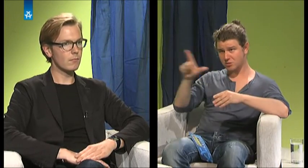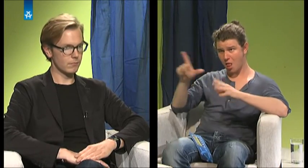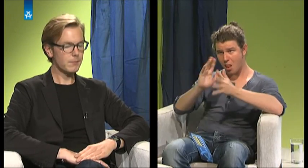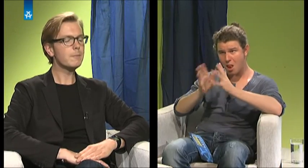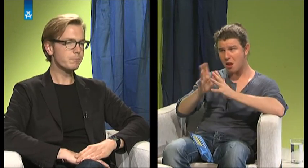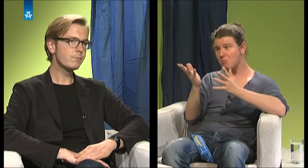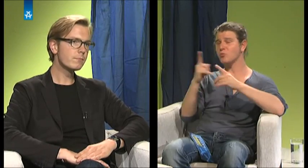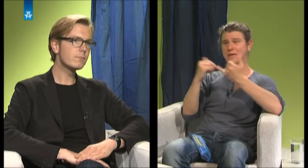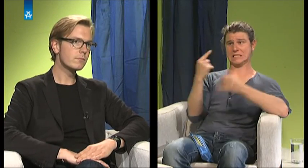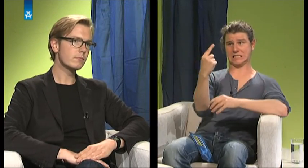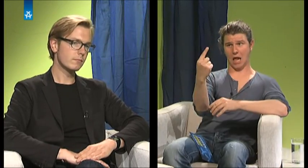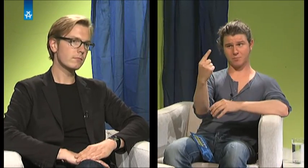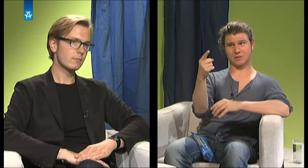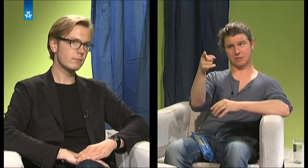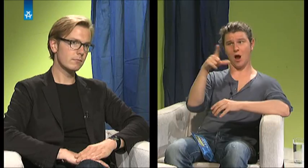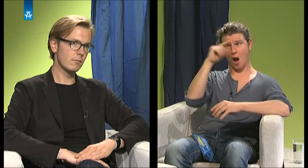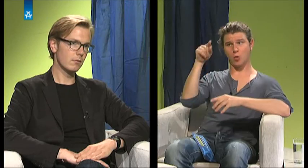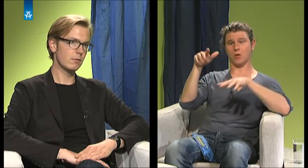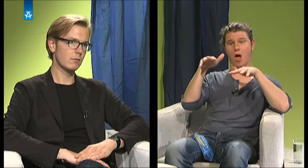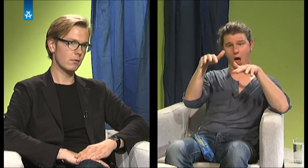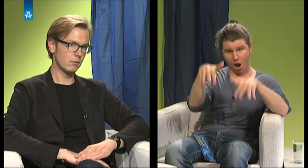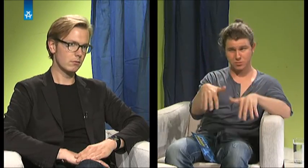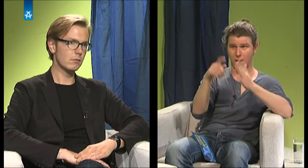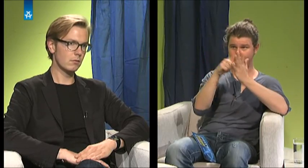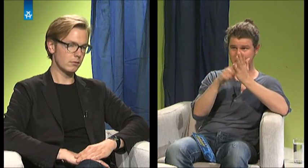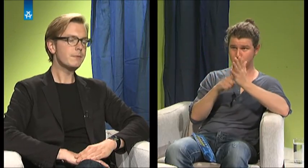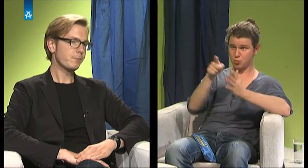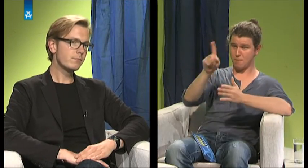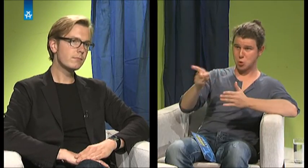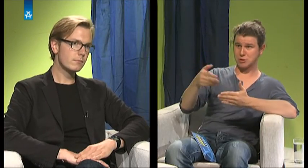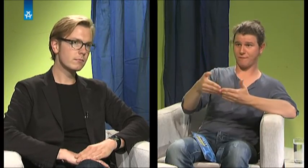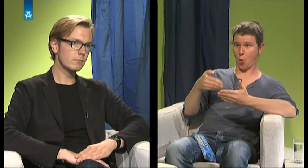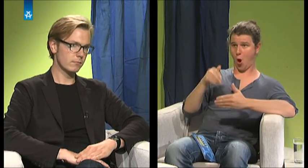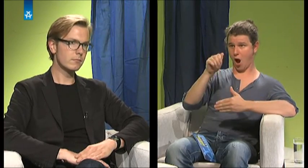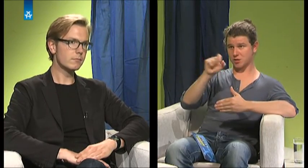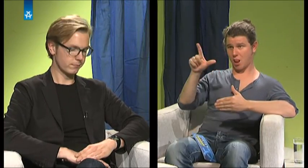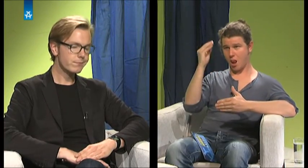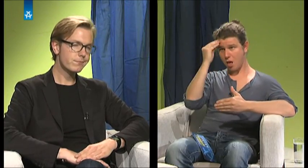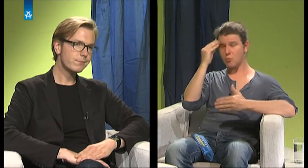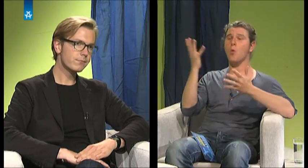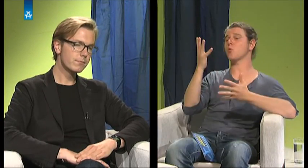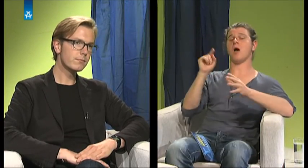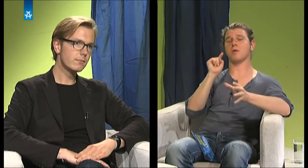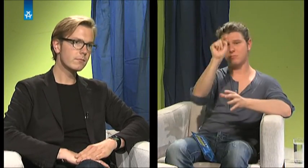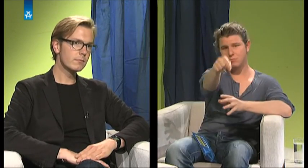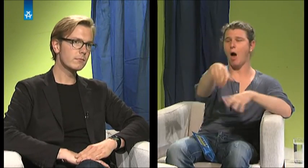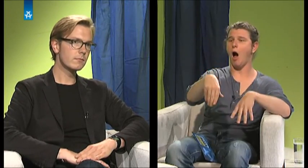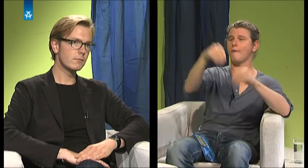Studierenden da auch ASL? Und wie werden die Seminare gehalten in Gebärdensprache? Und musstest du vorher ASL können, bevor du an die